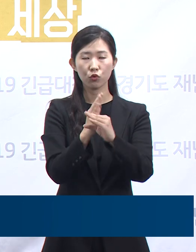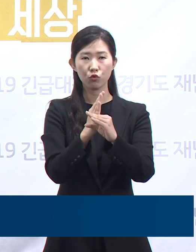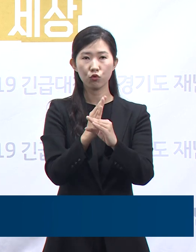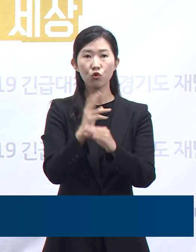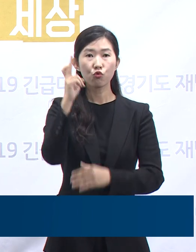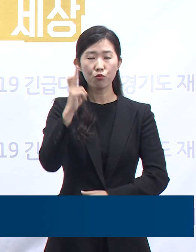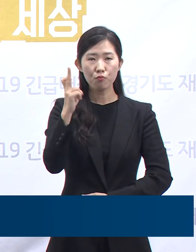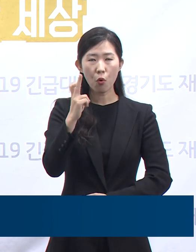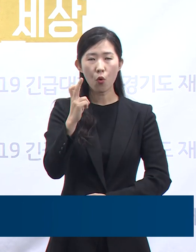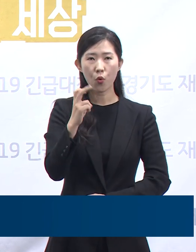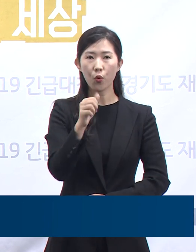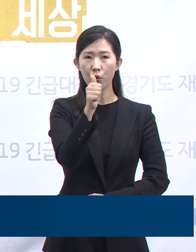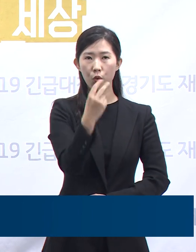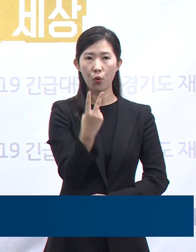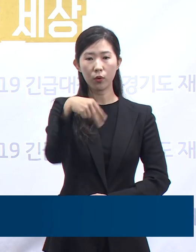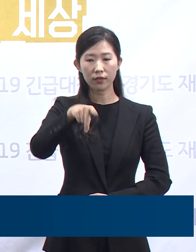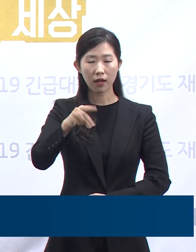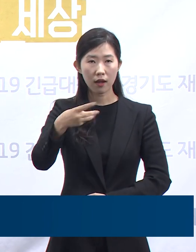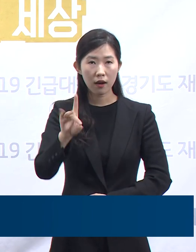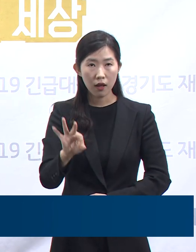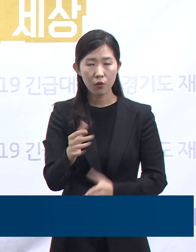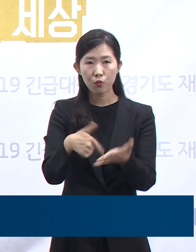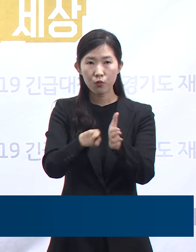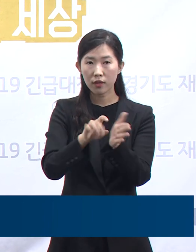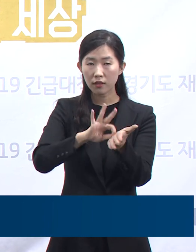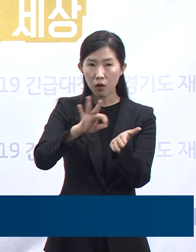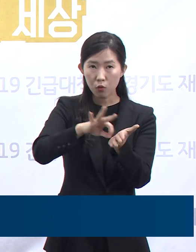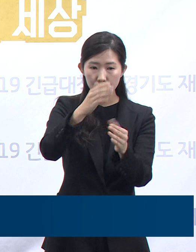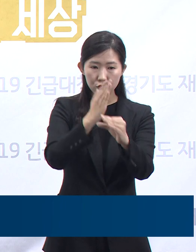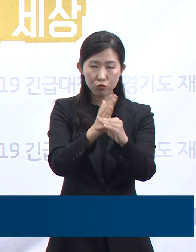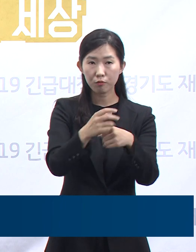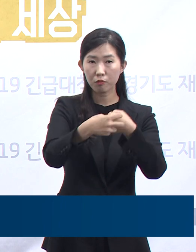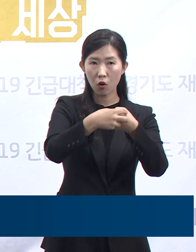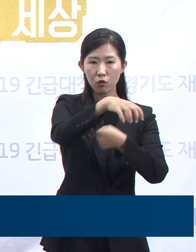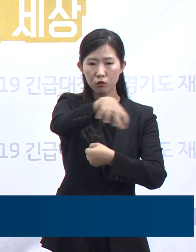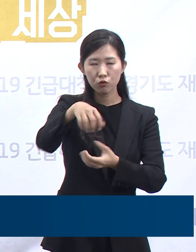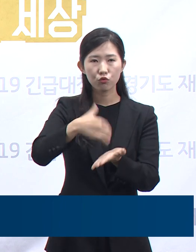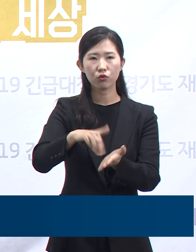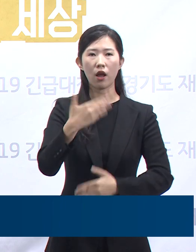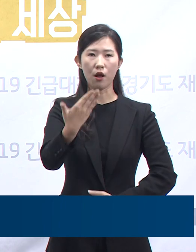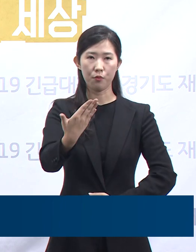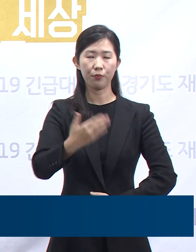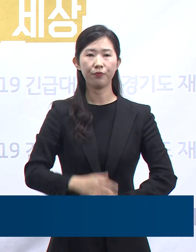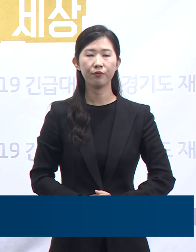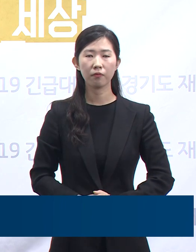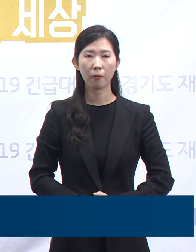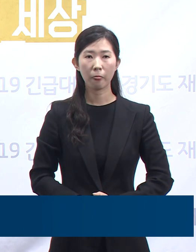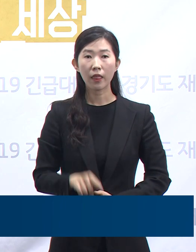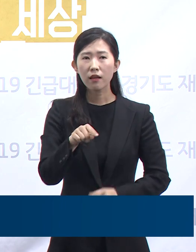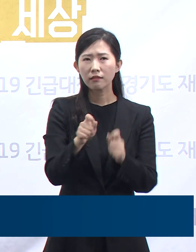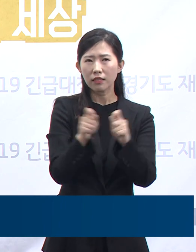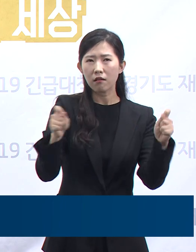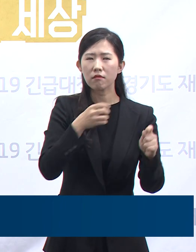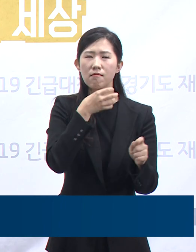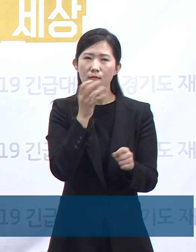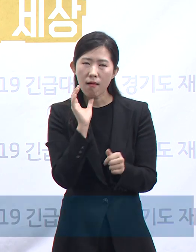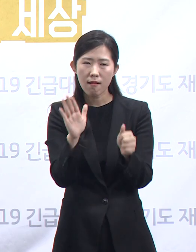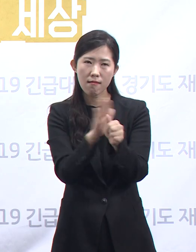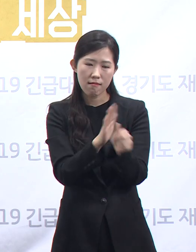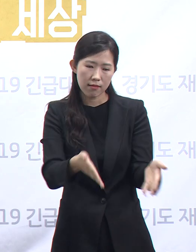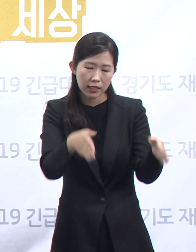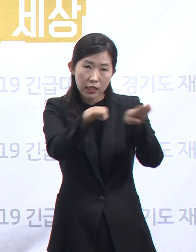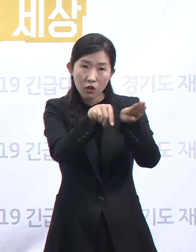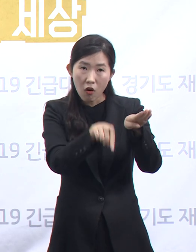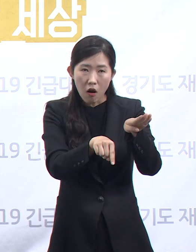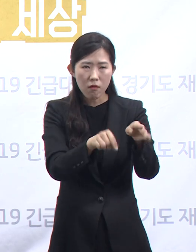확진자 진료를 위해 활용 중입니다. 이렇듯 장기 요양시설 같은 감염 취약시설에서 유행이